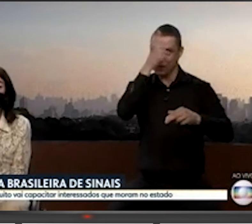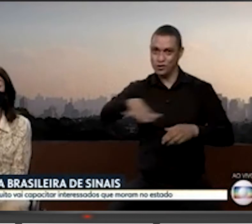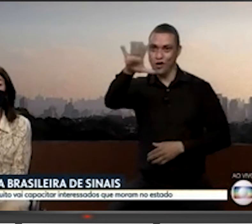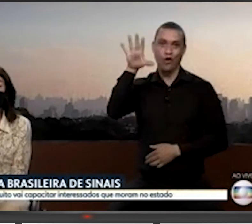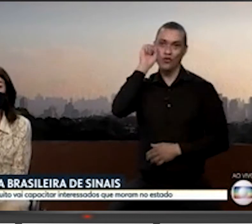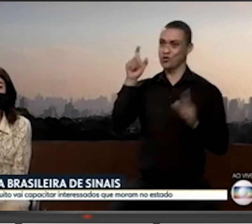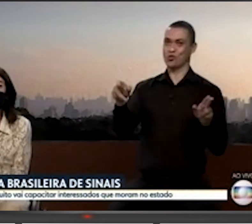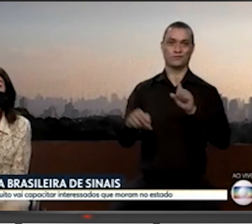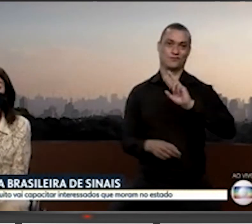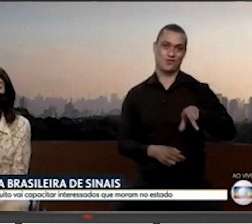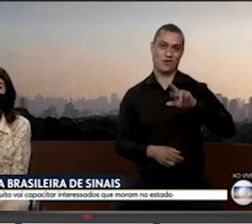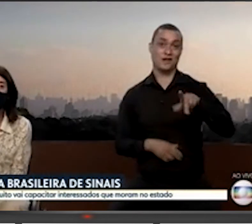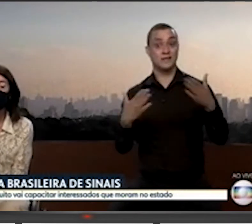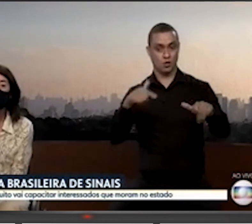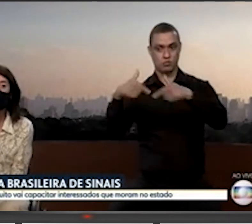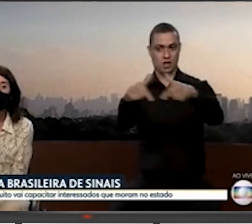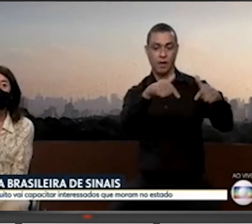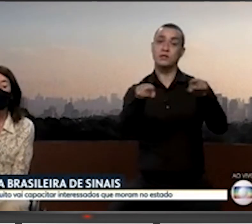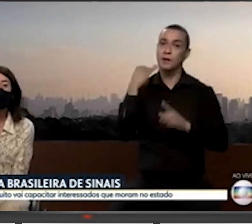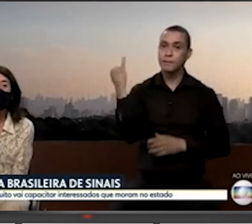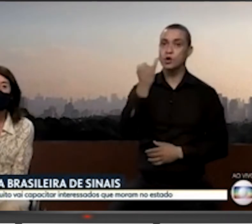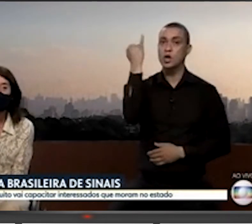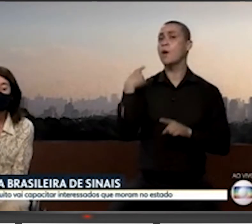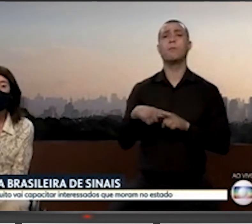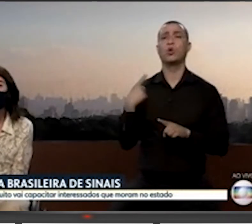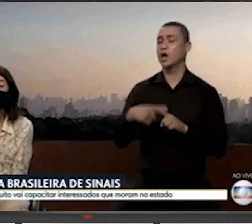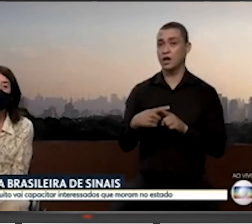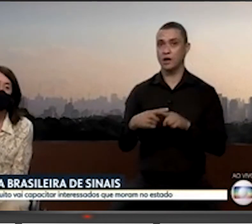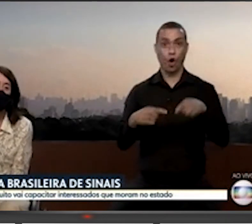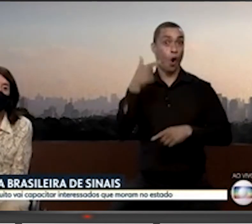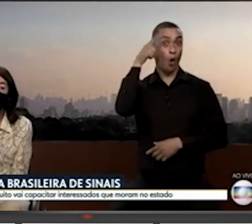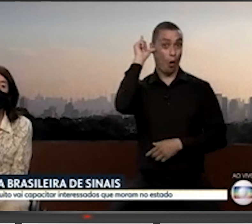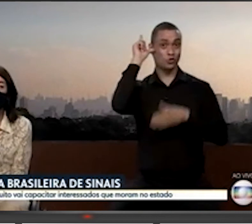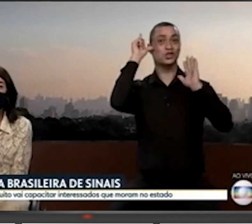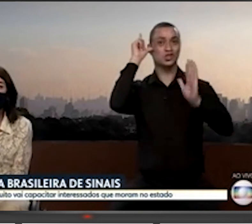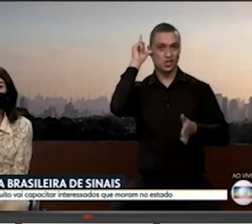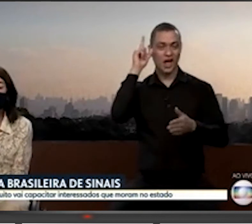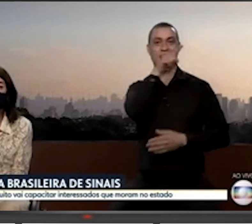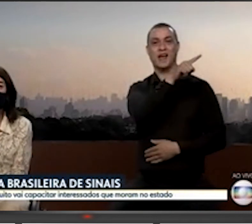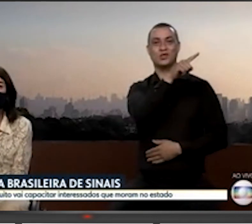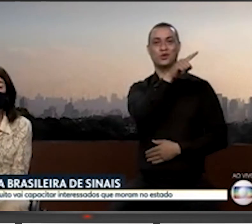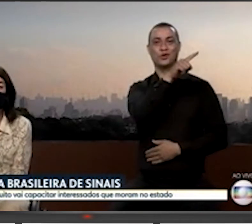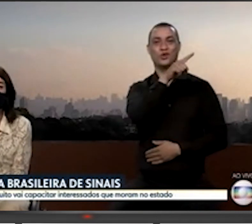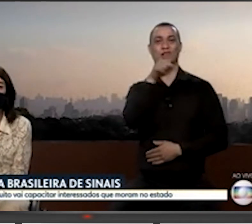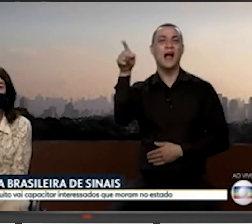Então, a empregabilidade é muito importante. Por quê? Vão trabalhar, e ontem mesmo, na posse do presidente dos Estados Unidos,